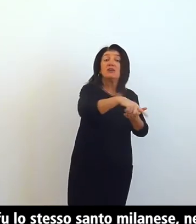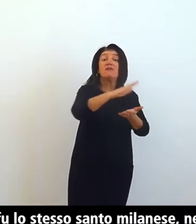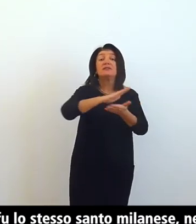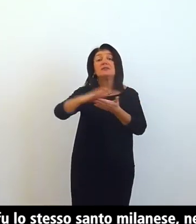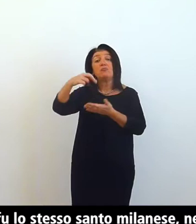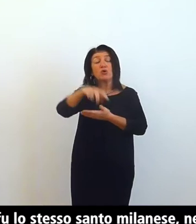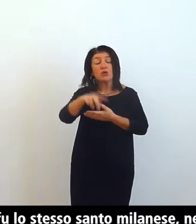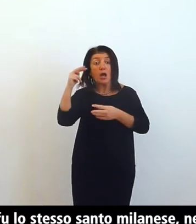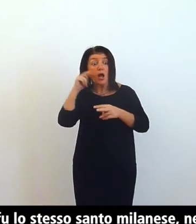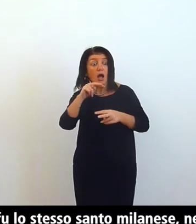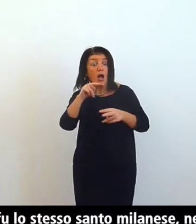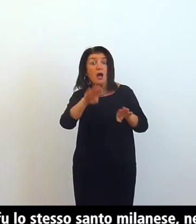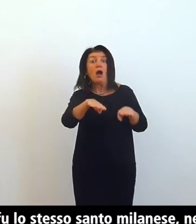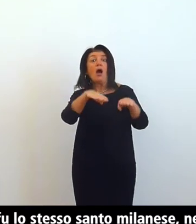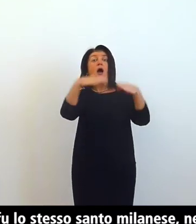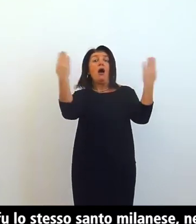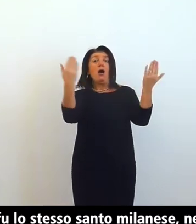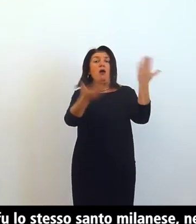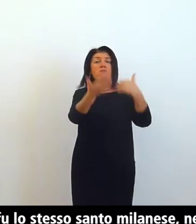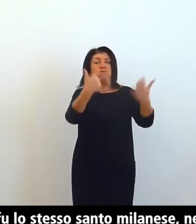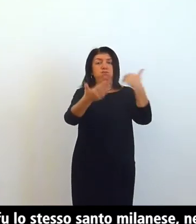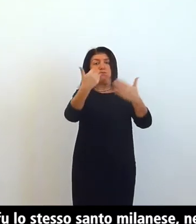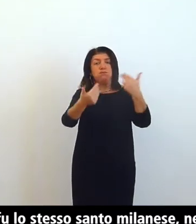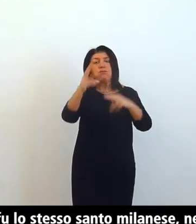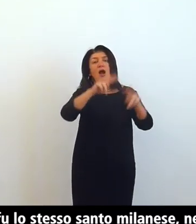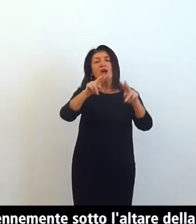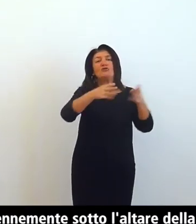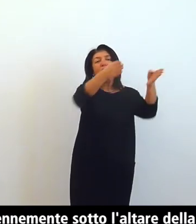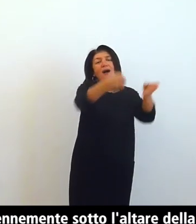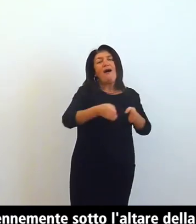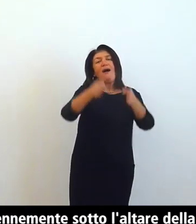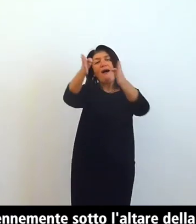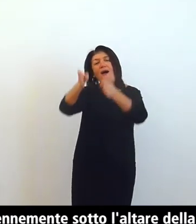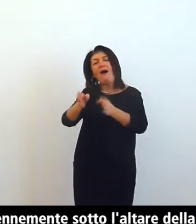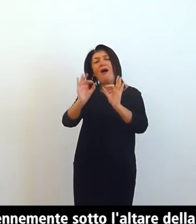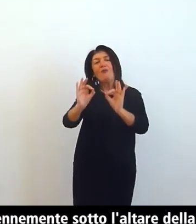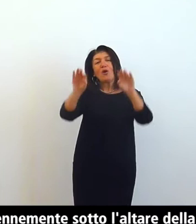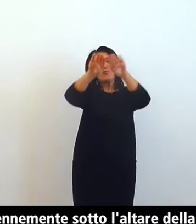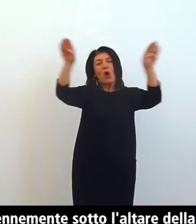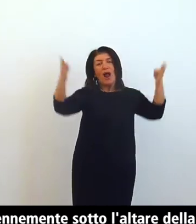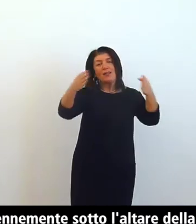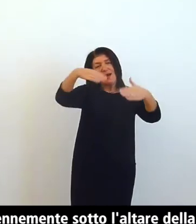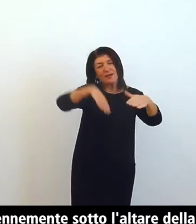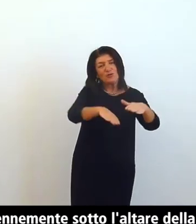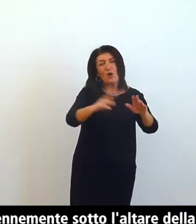dalla loro originaria sepoltura e a tumularli solennemente sotto l'altare della nuova basilica in un